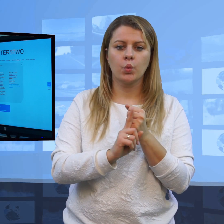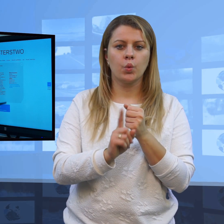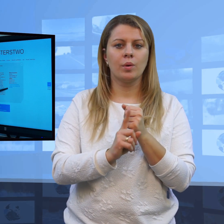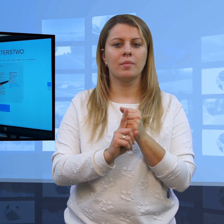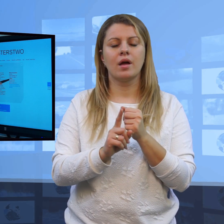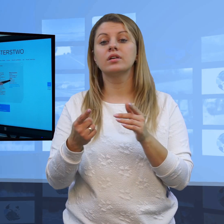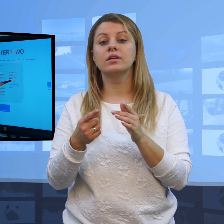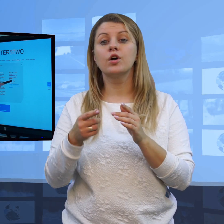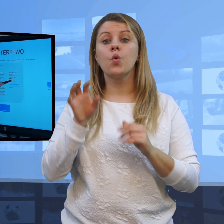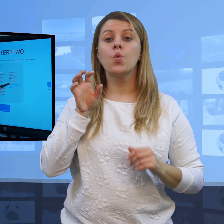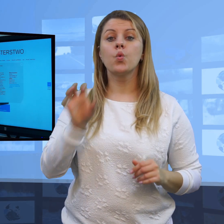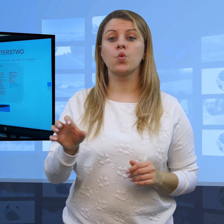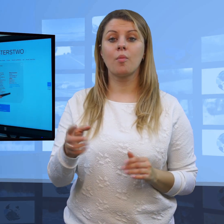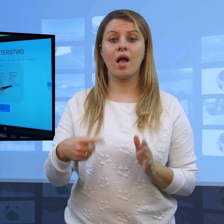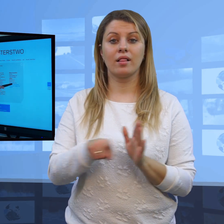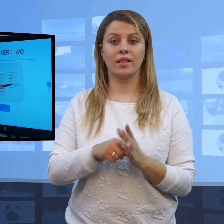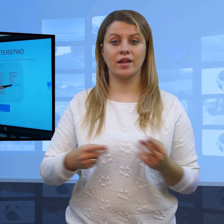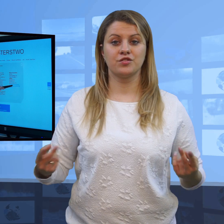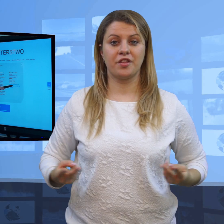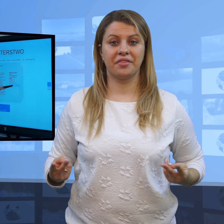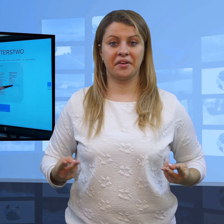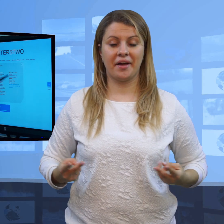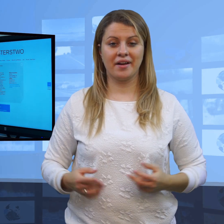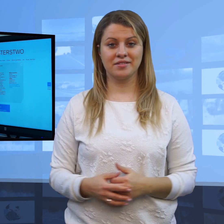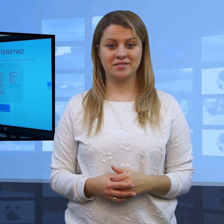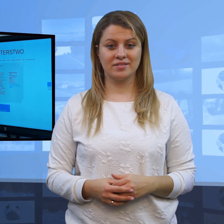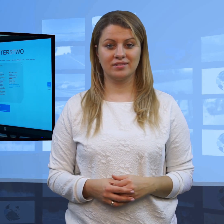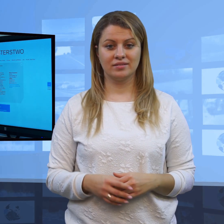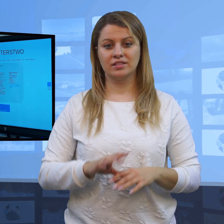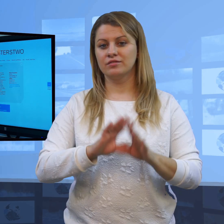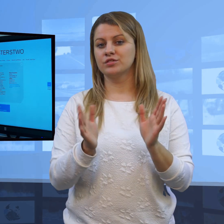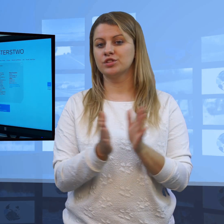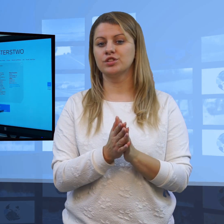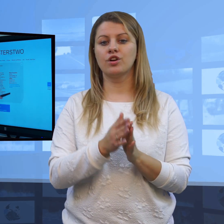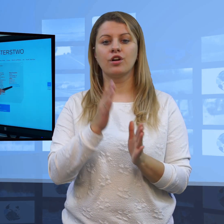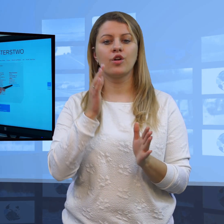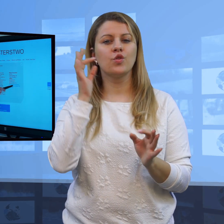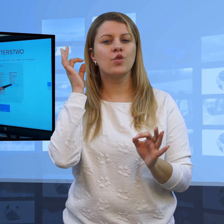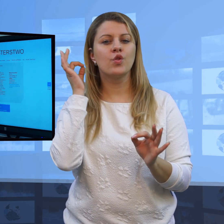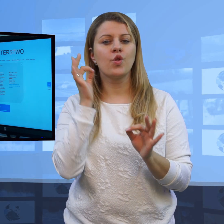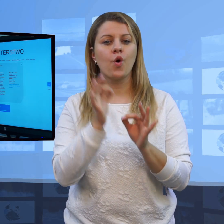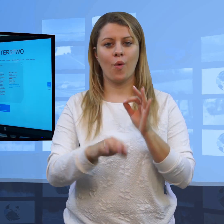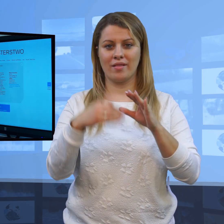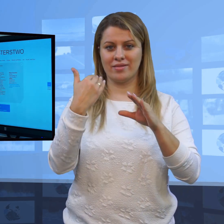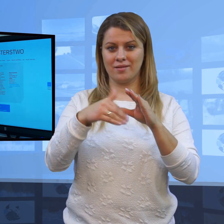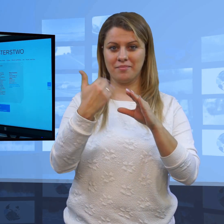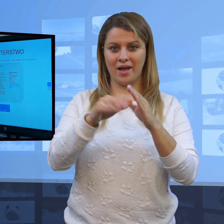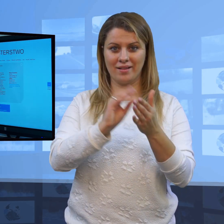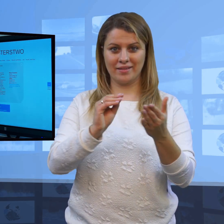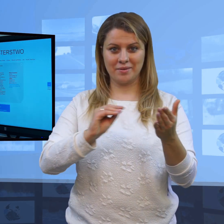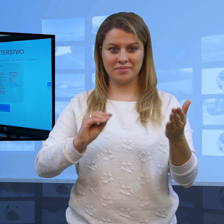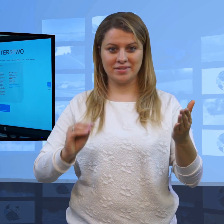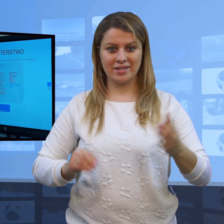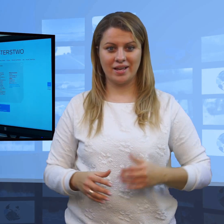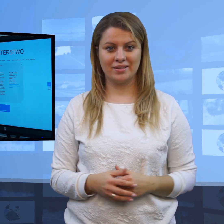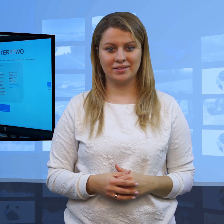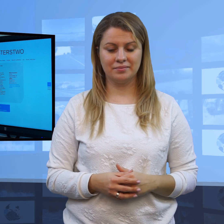Są też numery i kontakt dla dziennikarzy. Po kliknięciu znajdziecie Państwo adres mailowy.